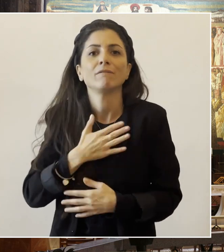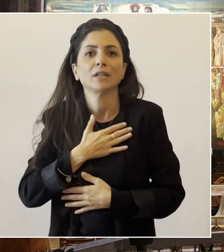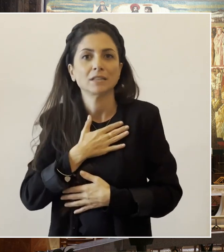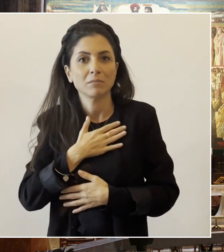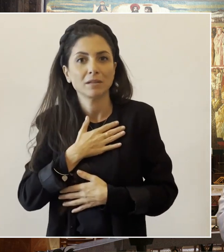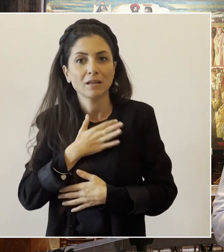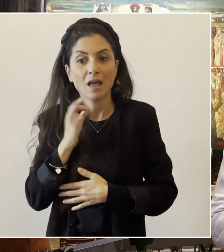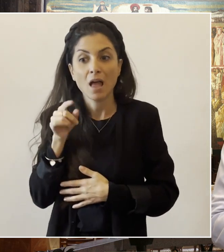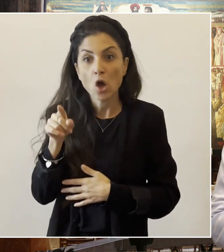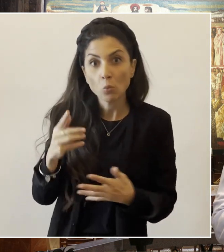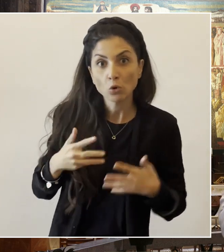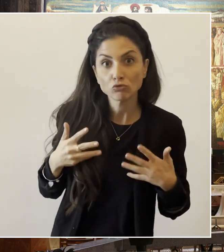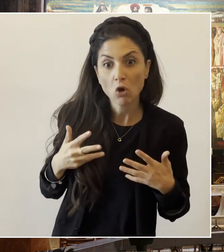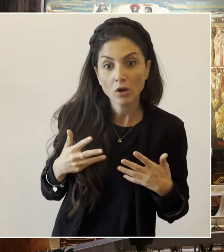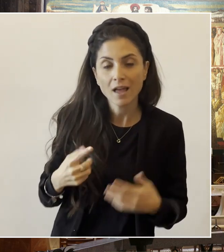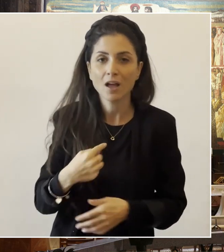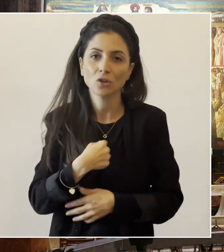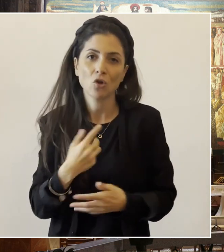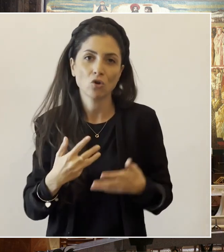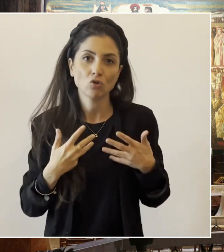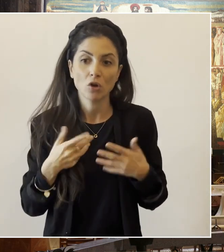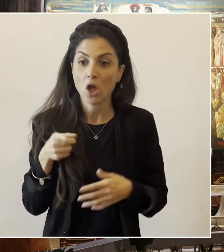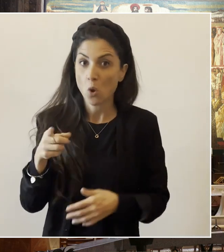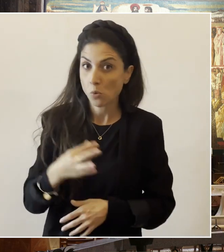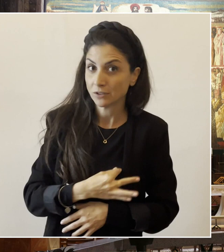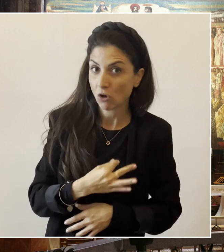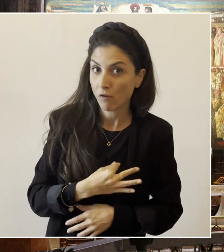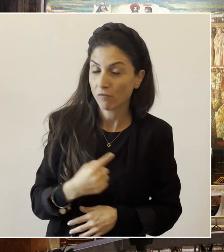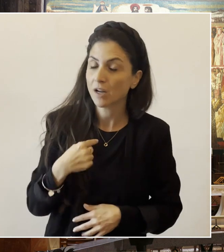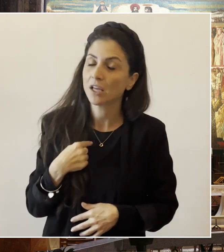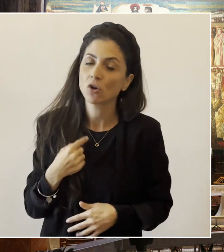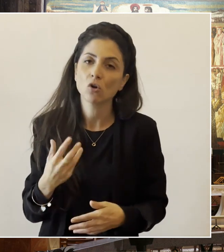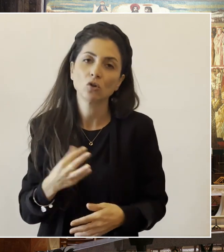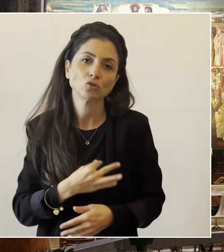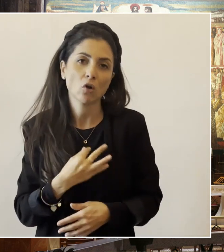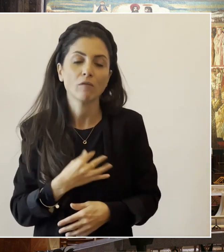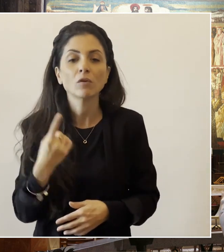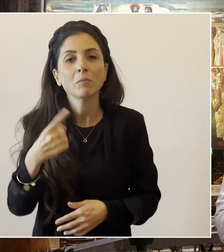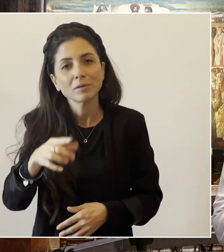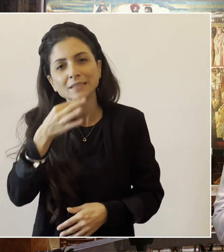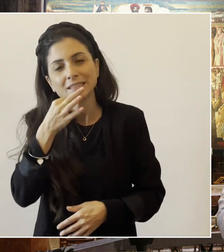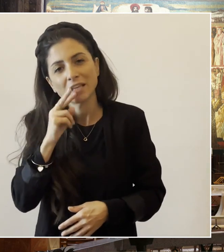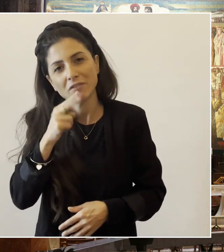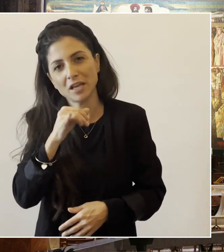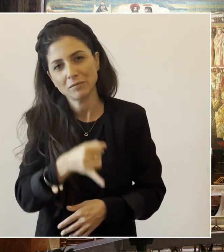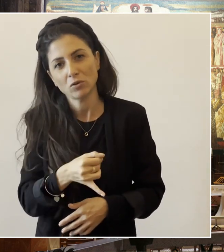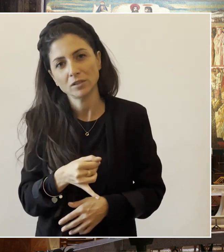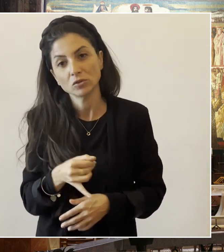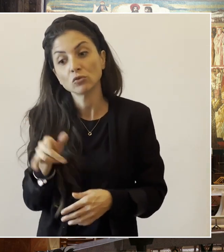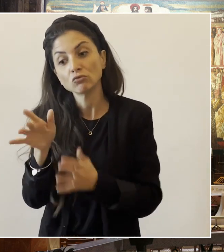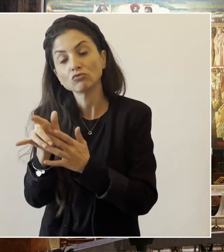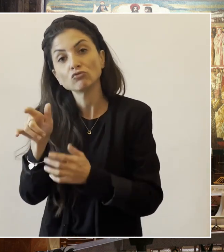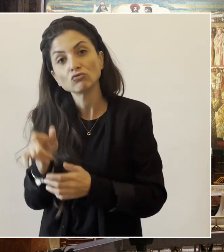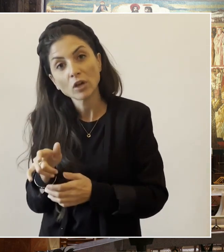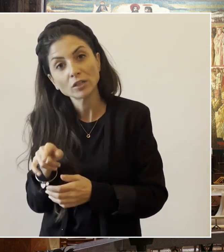di chi gioisce con chi è nella gioia, chi soffre con chi è nella sofferenza. Questo significa dire di sì. E Gesù e Maria